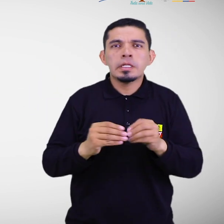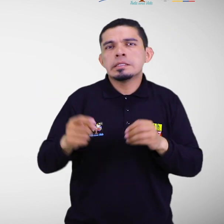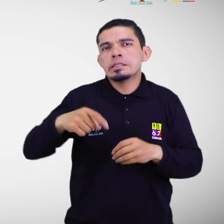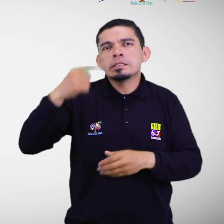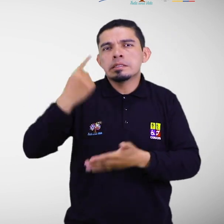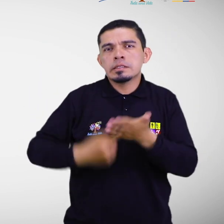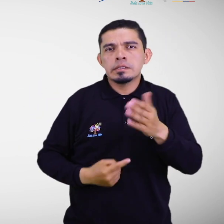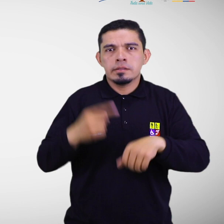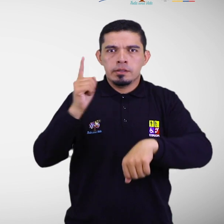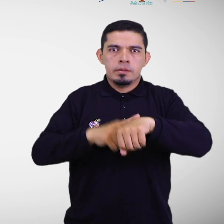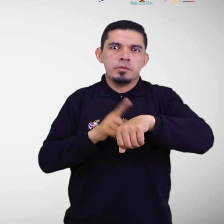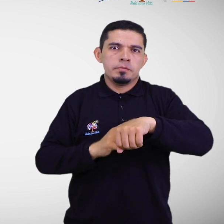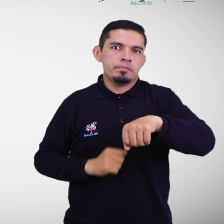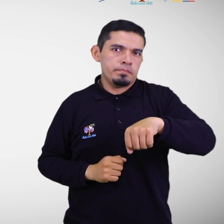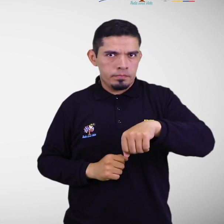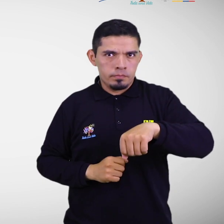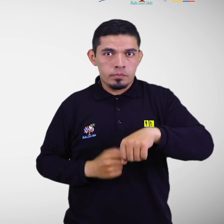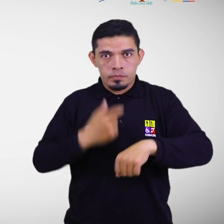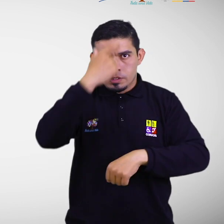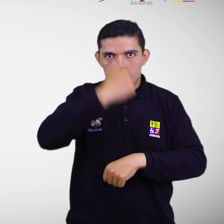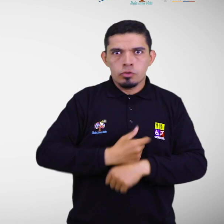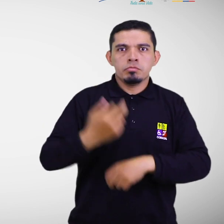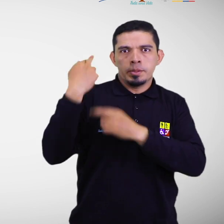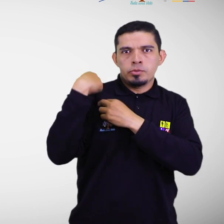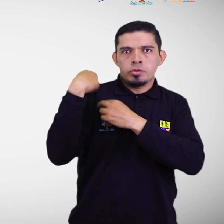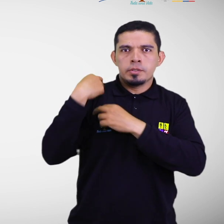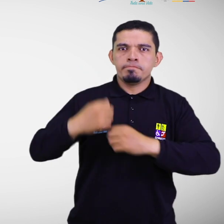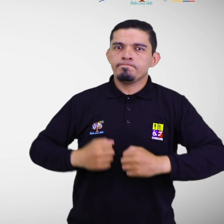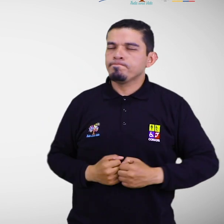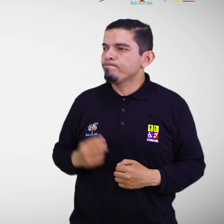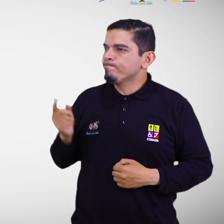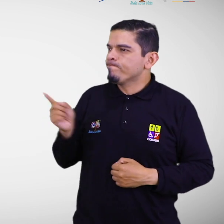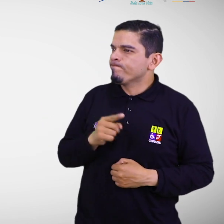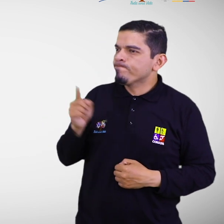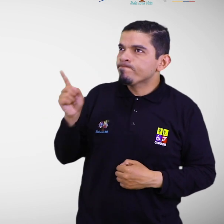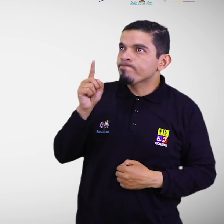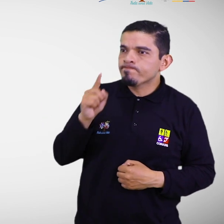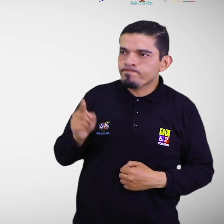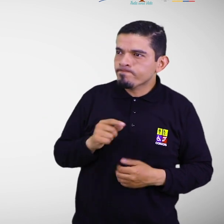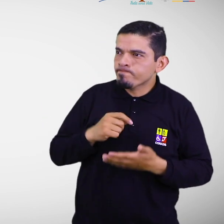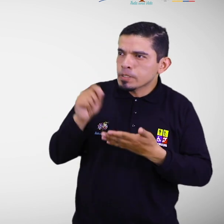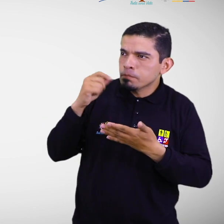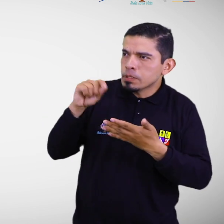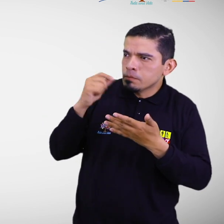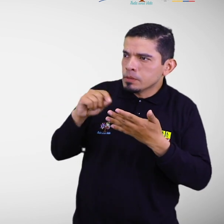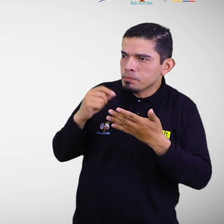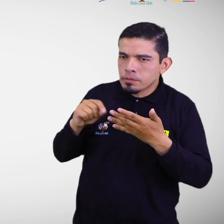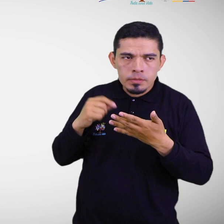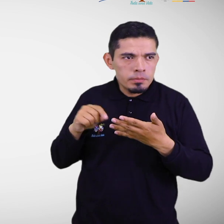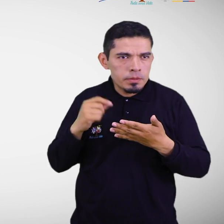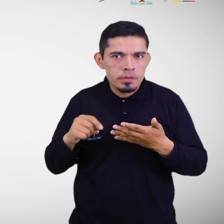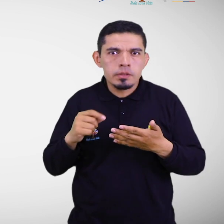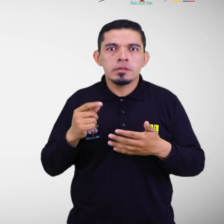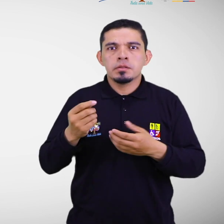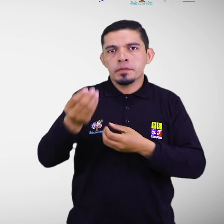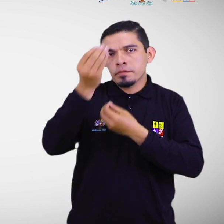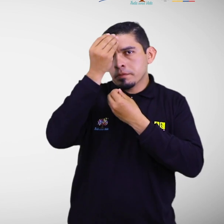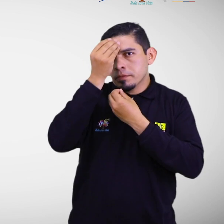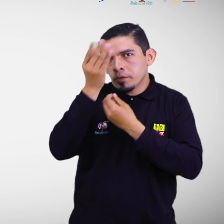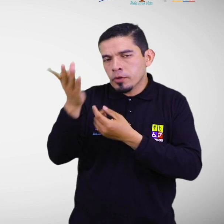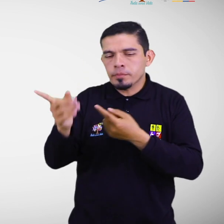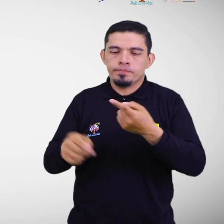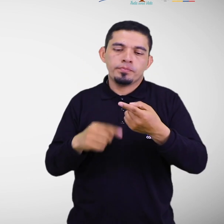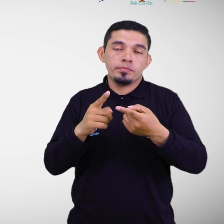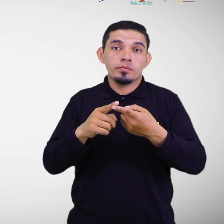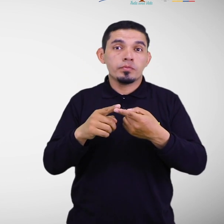requiere de un facilitador que maneje el desarrollo de la operación y prevea un manejo adecuado de la información. El propósito es